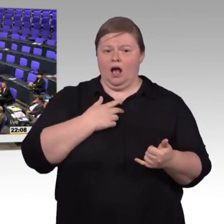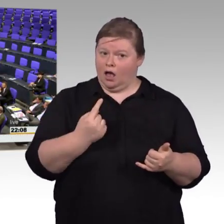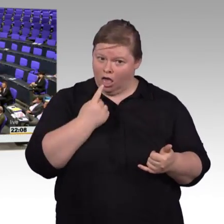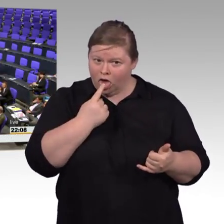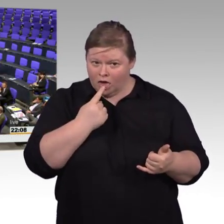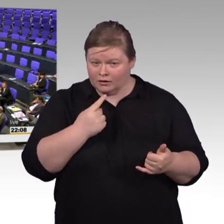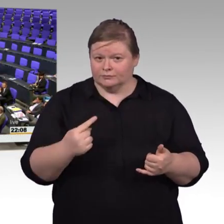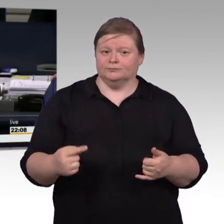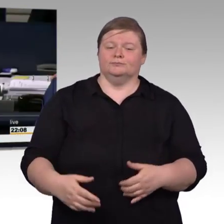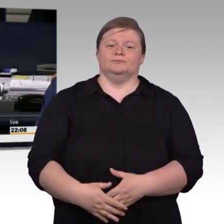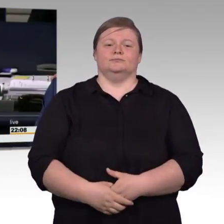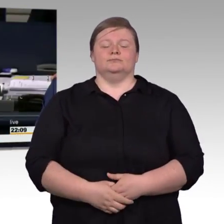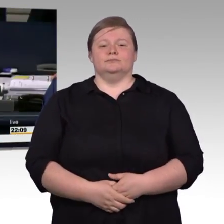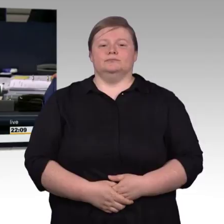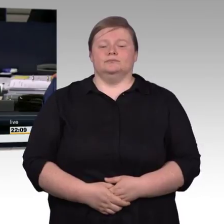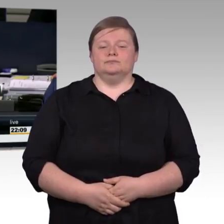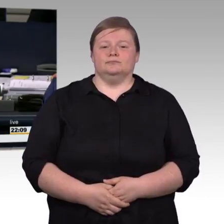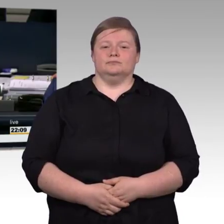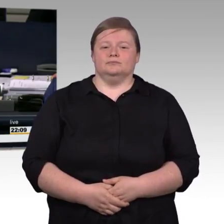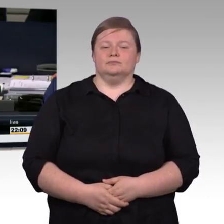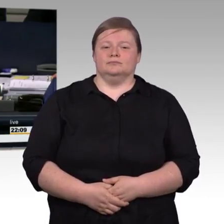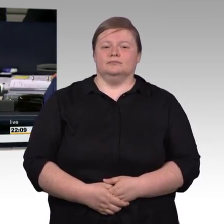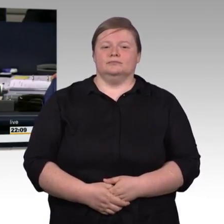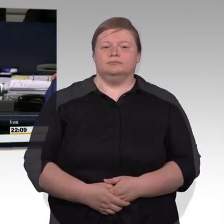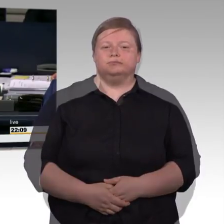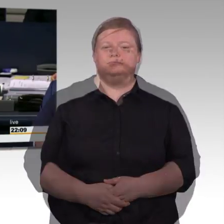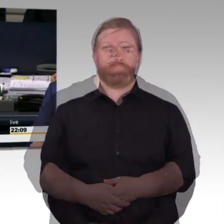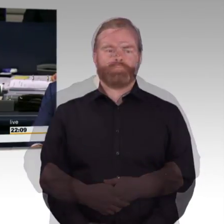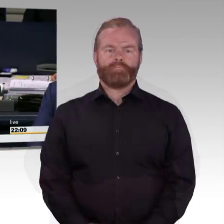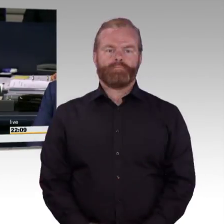Nächster Redner in der Debatte, Dr. Matthias Bartke für die SPD-Fraktion.